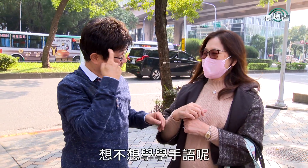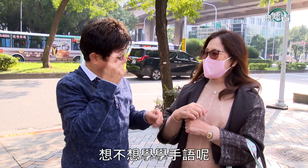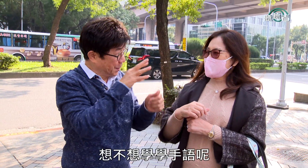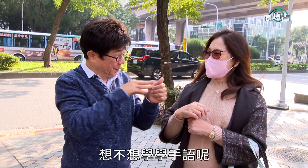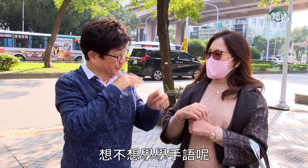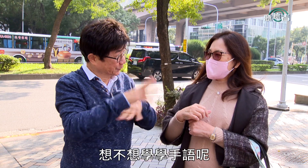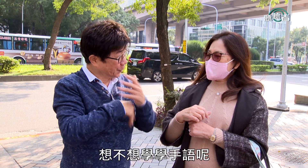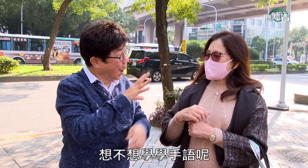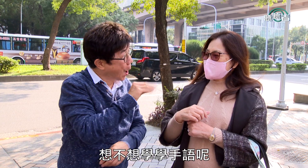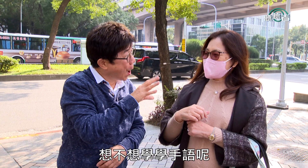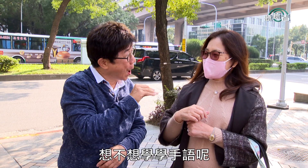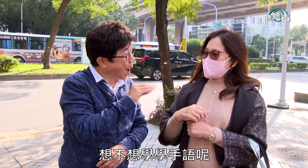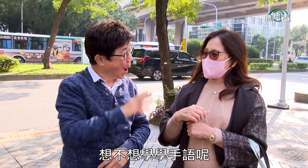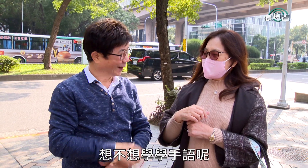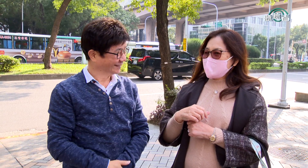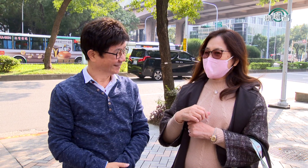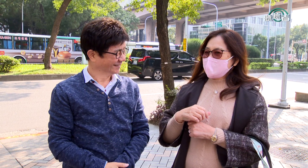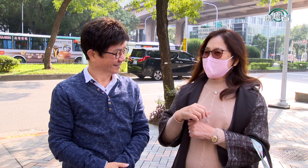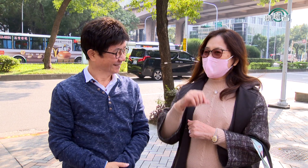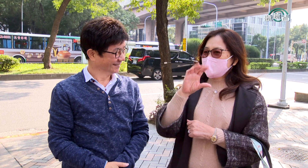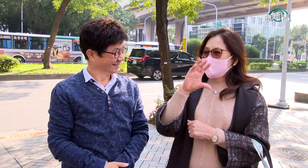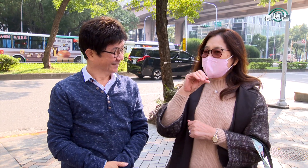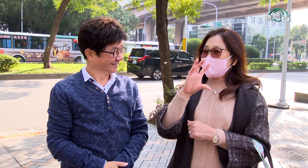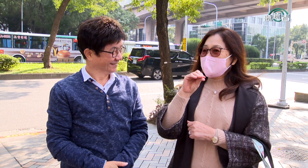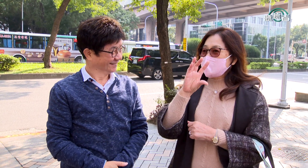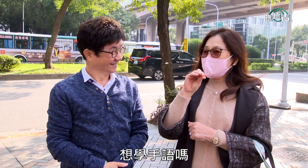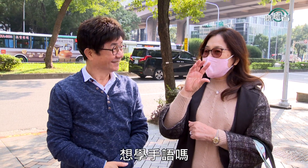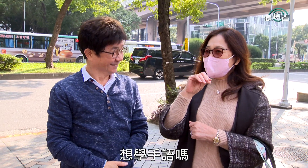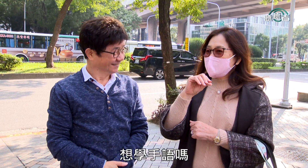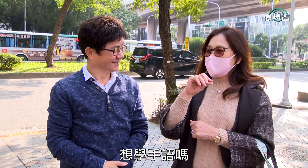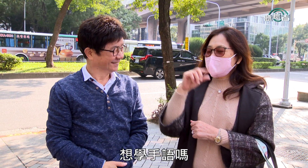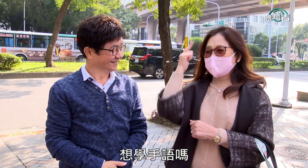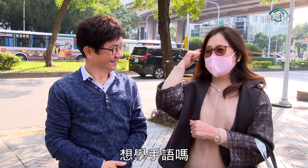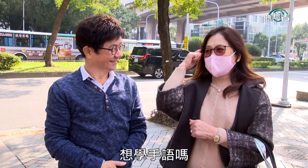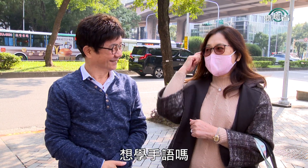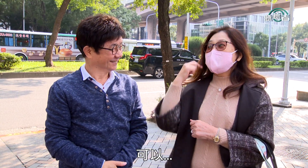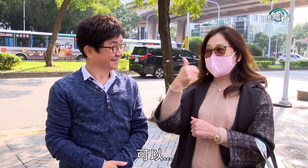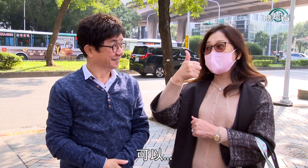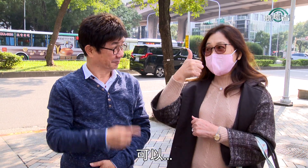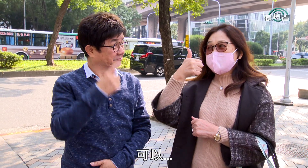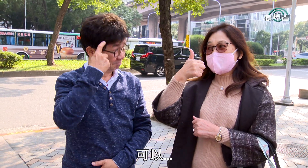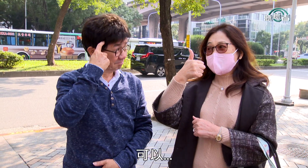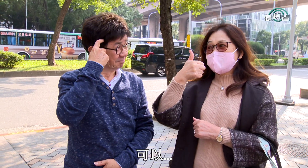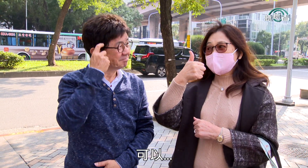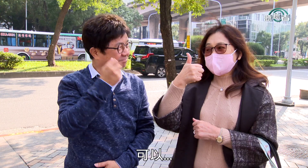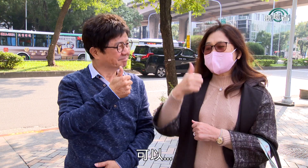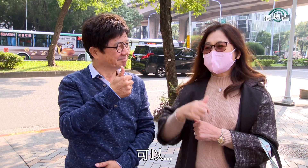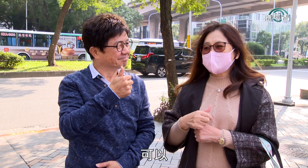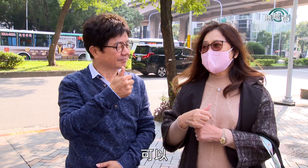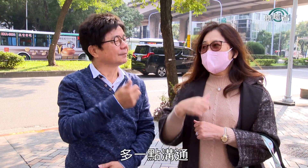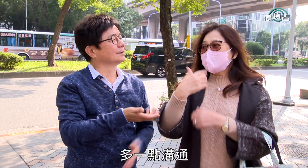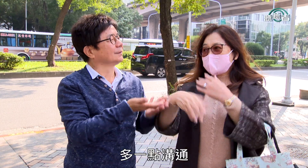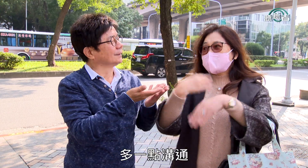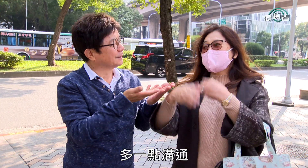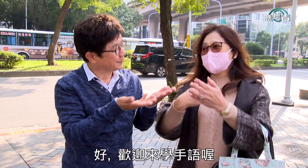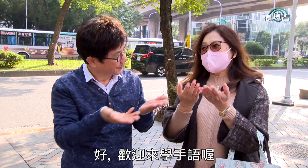不想学学手语呢想学手语想学手语吗可以可以 可以好